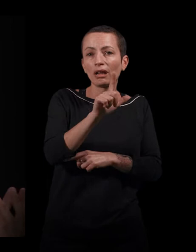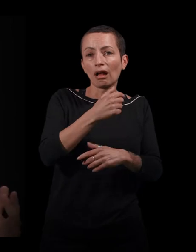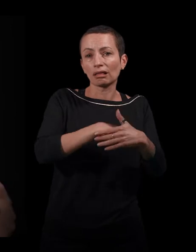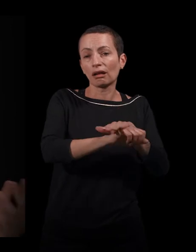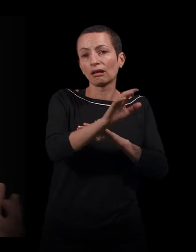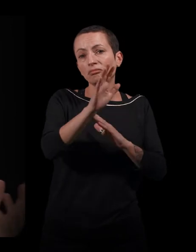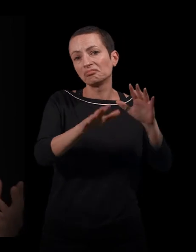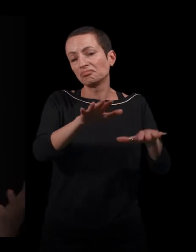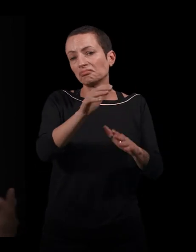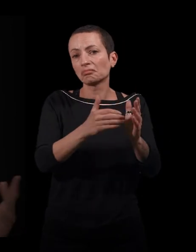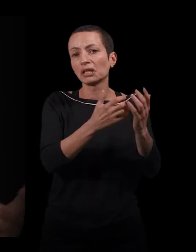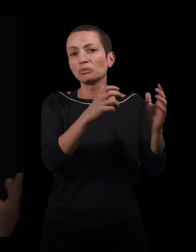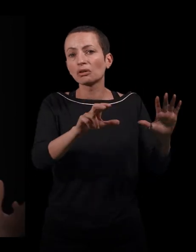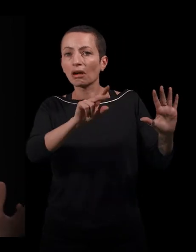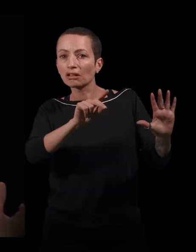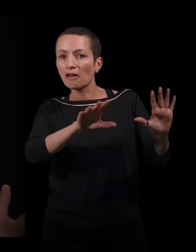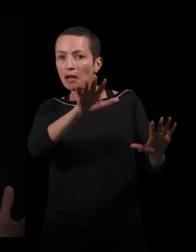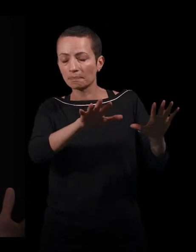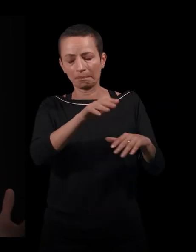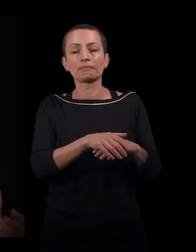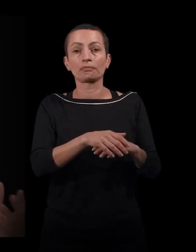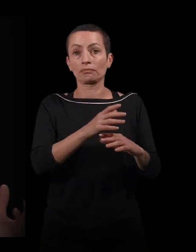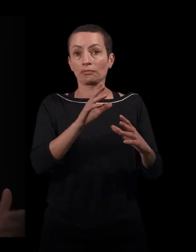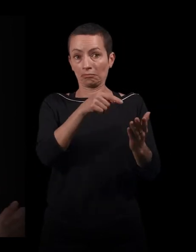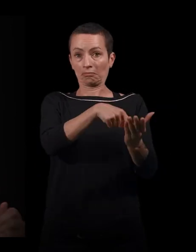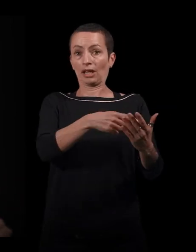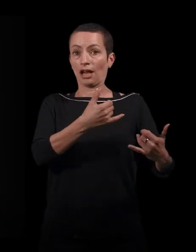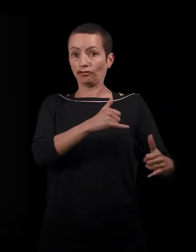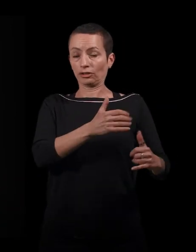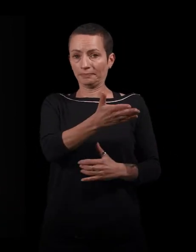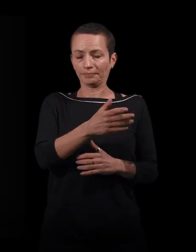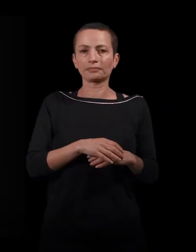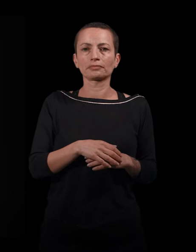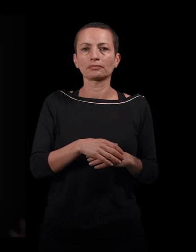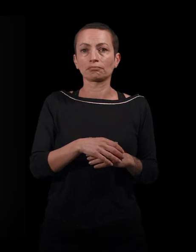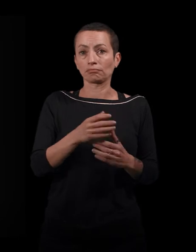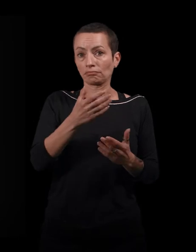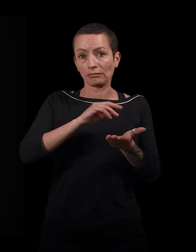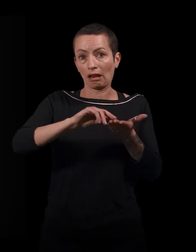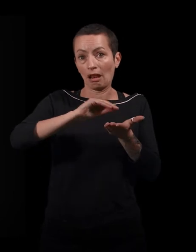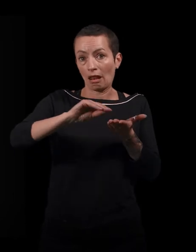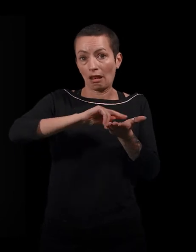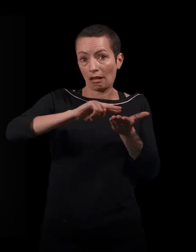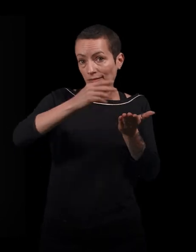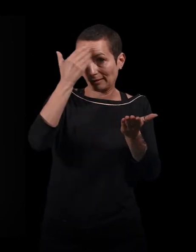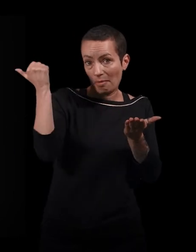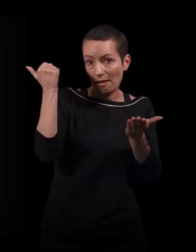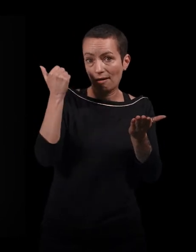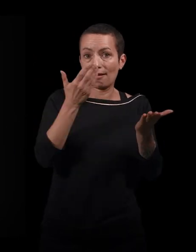née dans les années 1880, en Algérie. Elle est analphabète et elle est donc